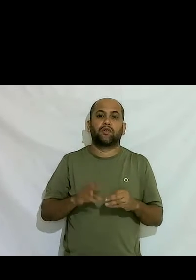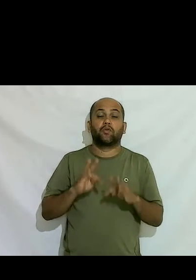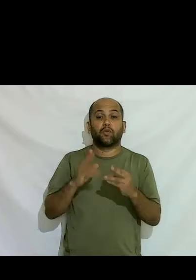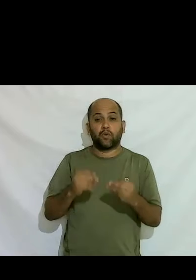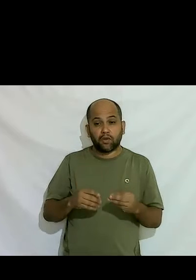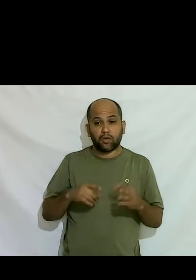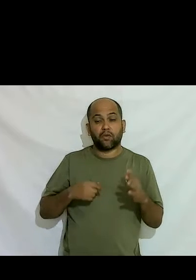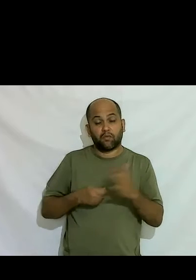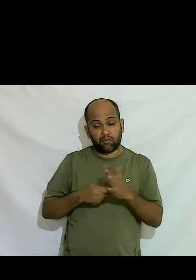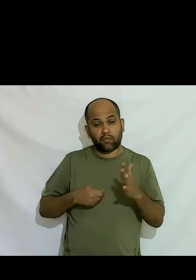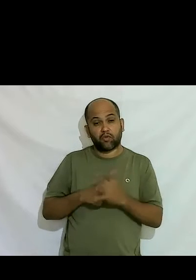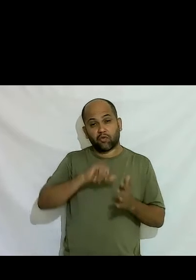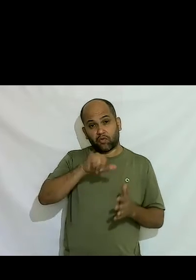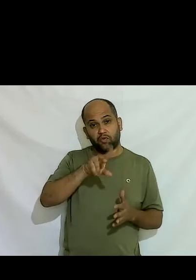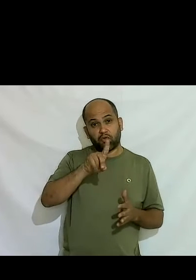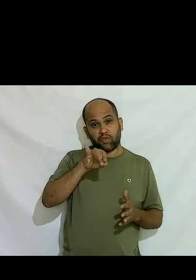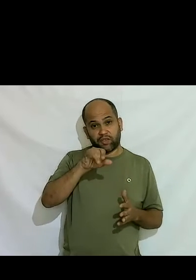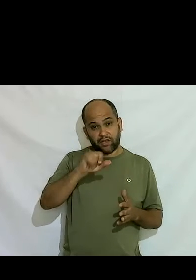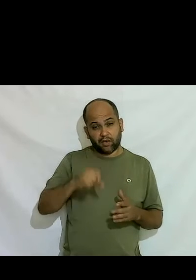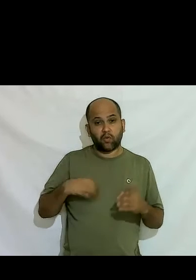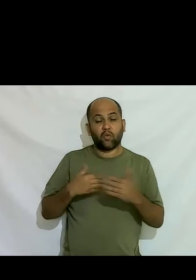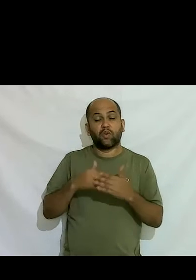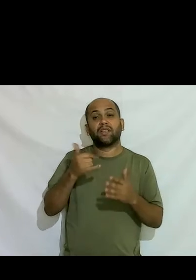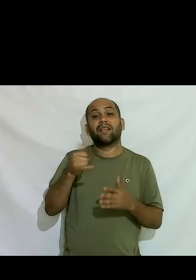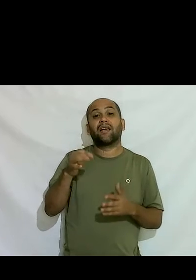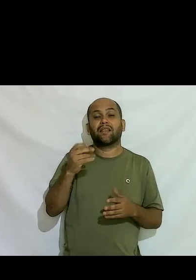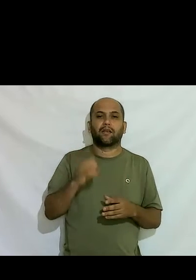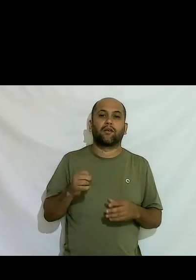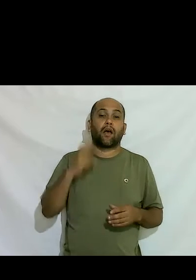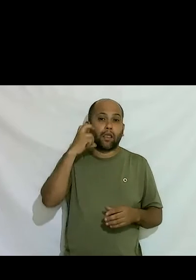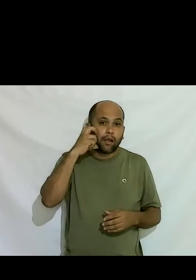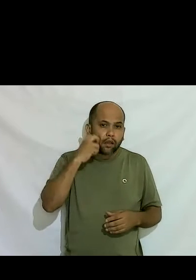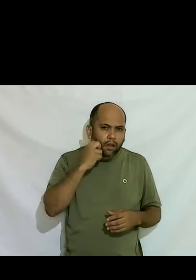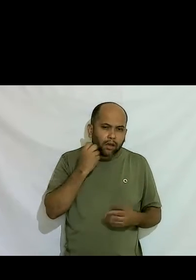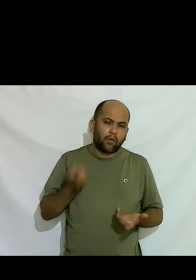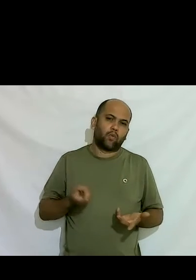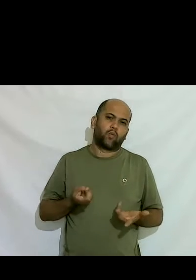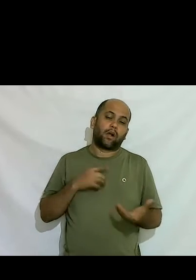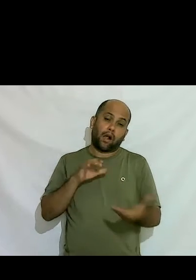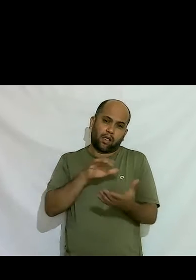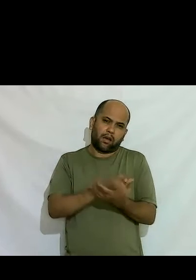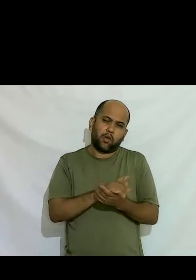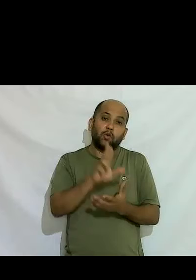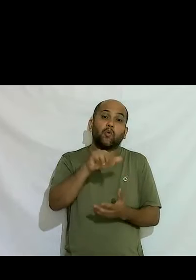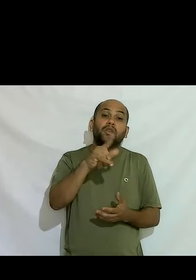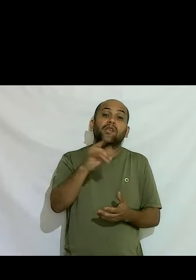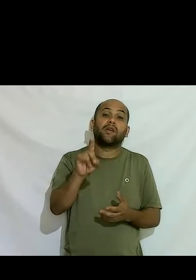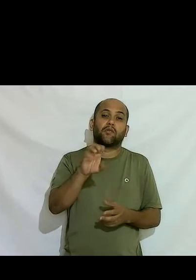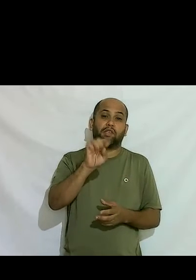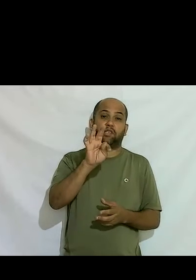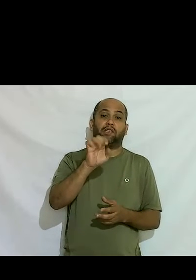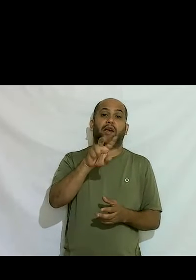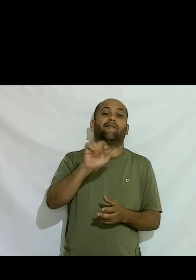últimos 10 anos então adoção união estável casamento direito ao nome a